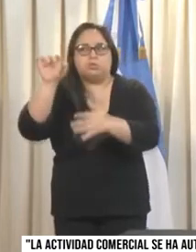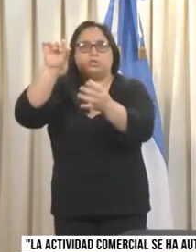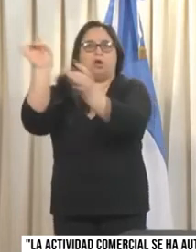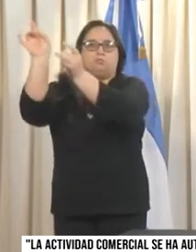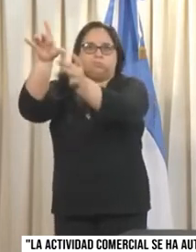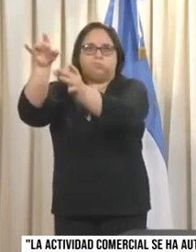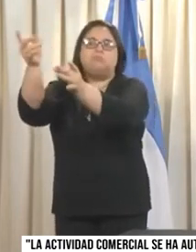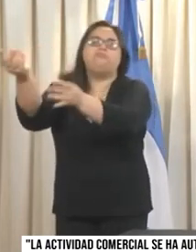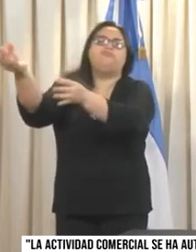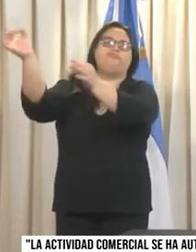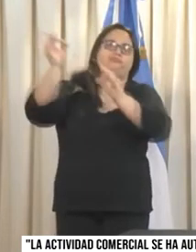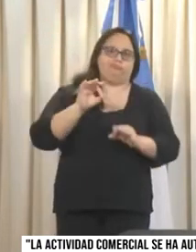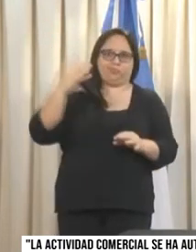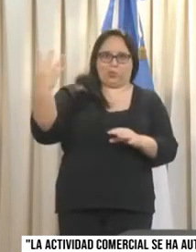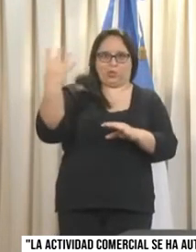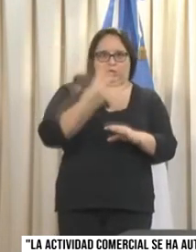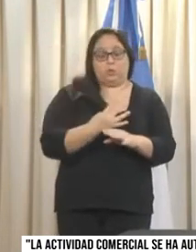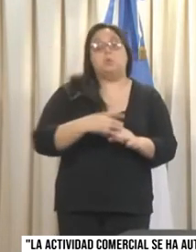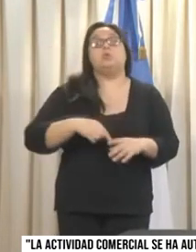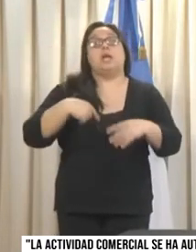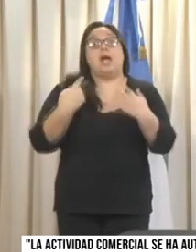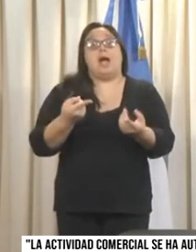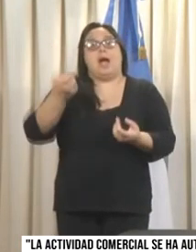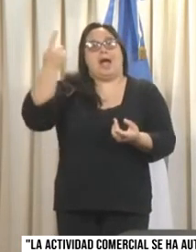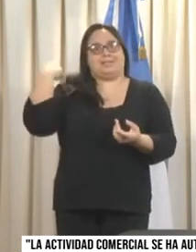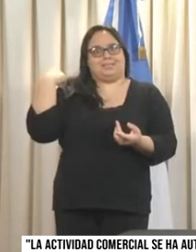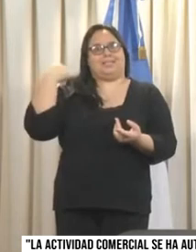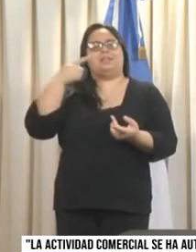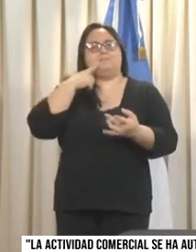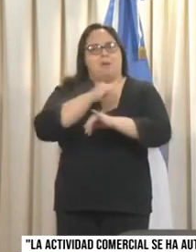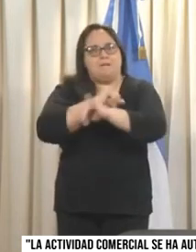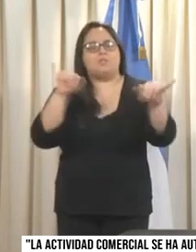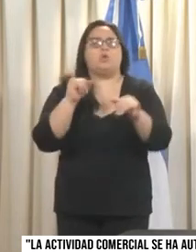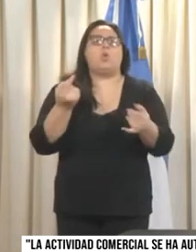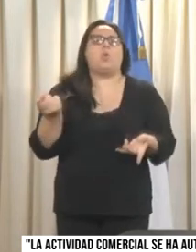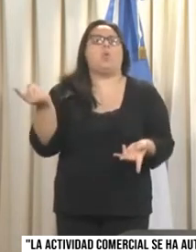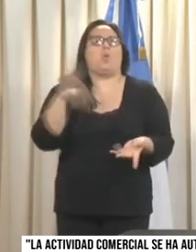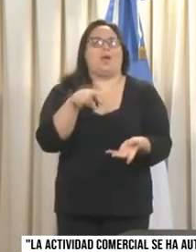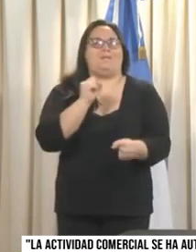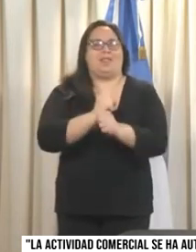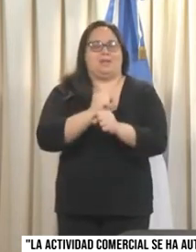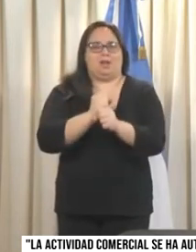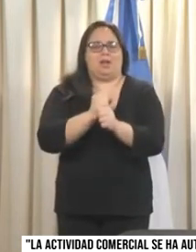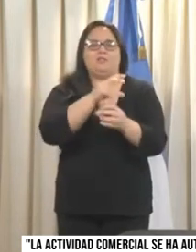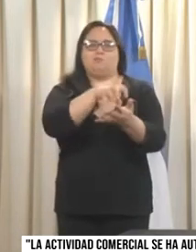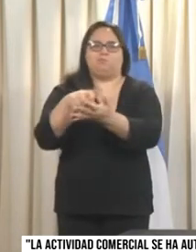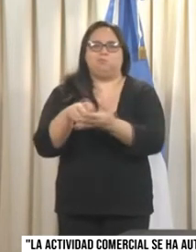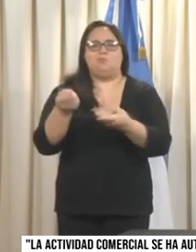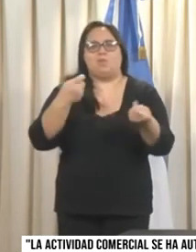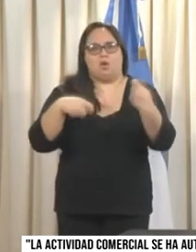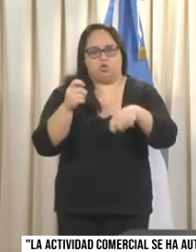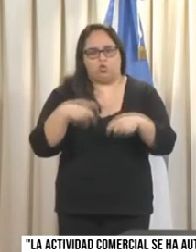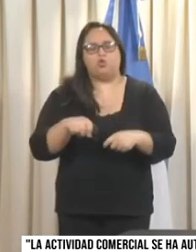excepciones, en el día de ayer se anunció una excepción muy importante que es la de la actividad comercial. La actividad comercial se ha